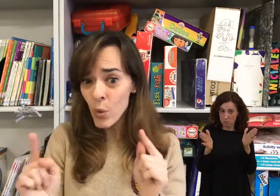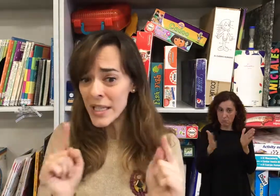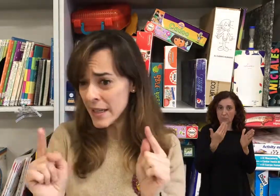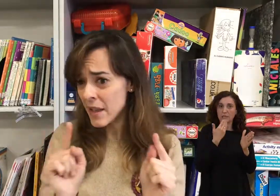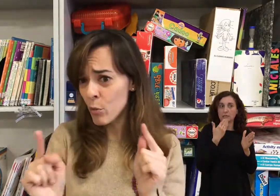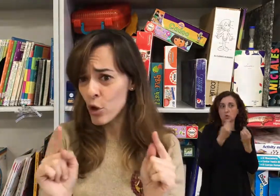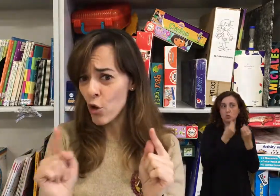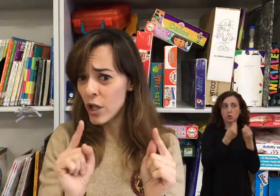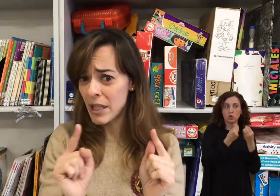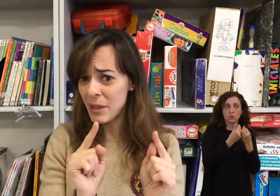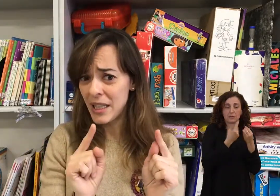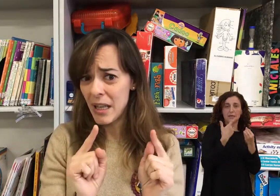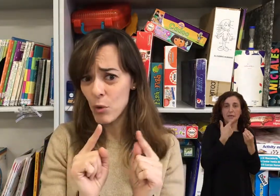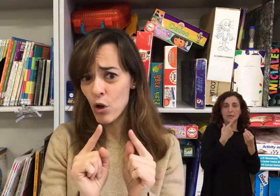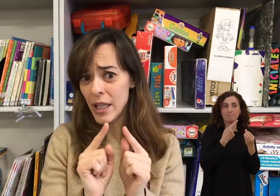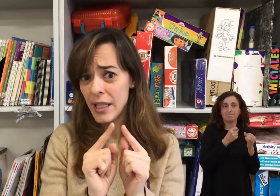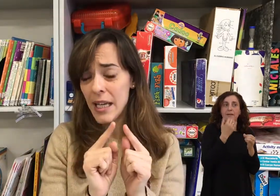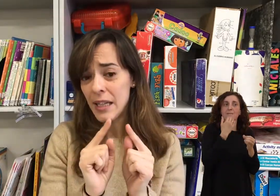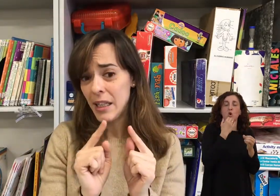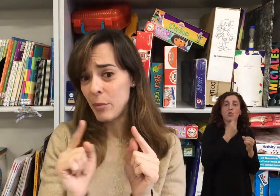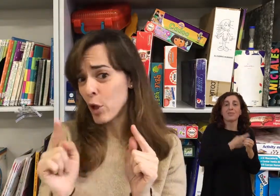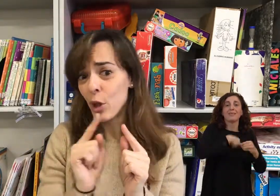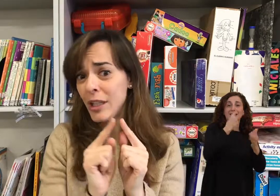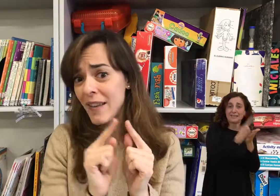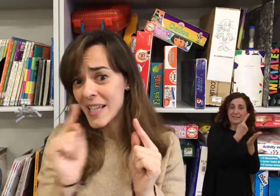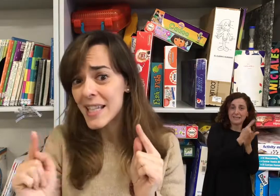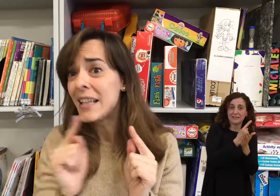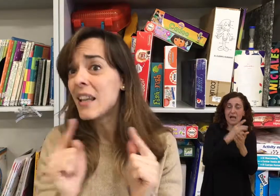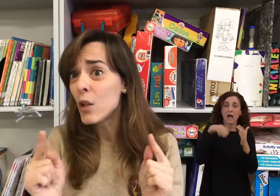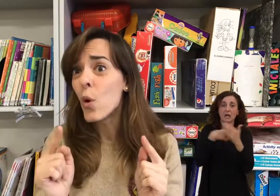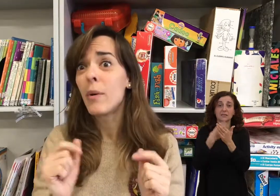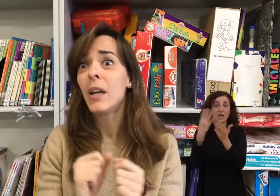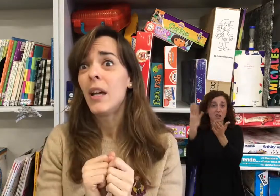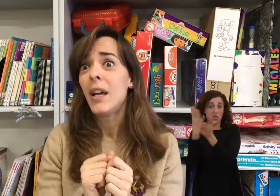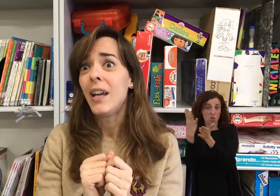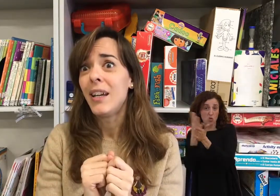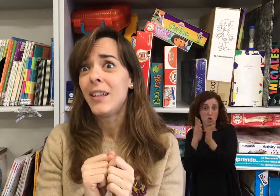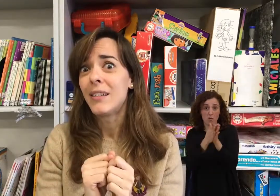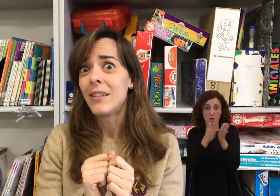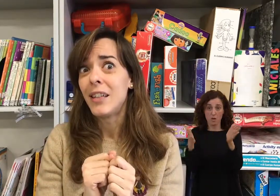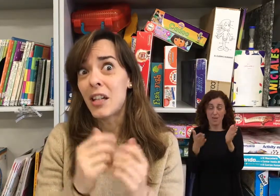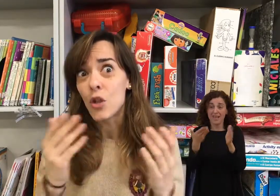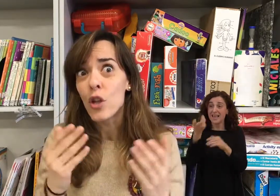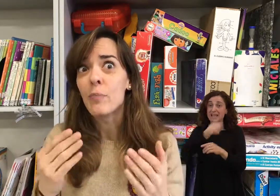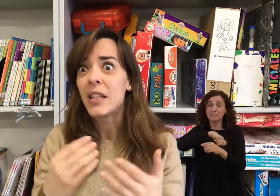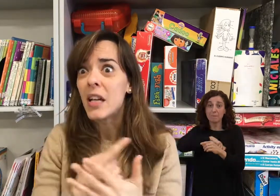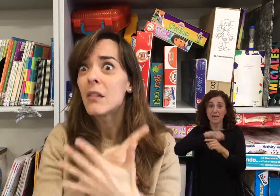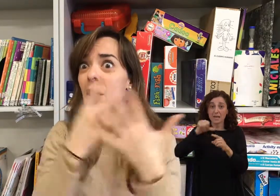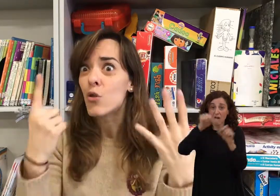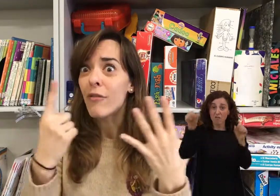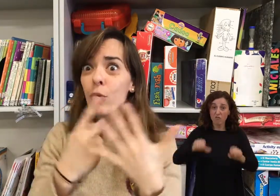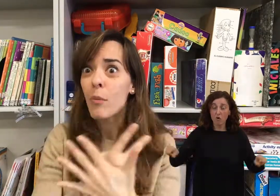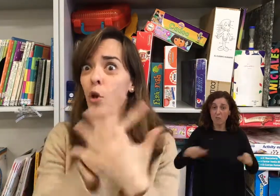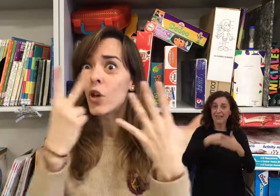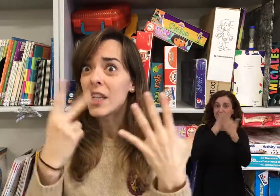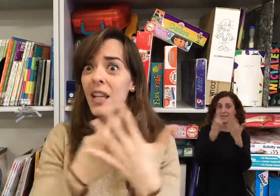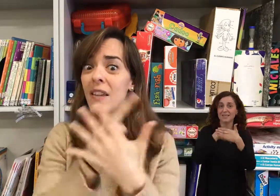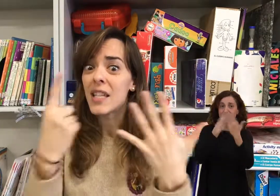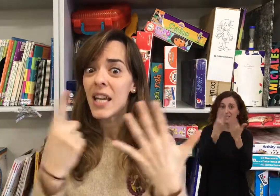una serie de números, concretamente, a lo mejor del, por ejemplo, del 16 al 19, en el resto de España es de una forma muy concreta, 16,